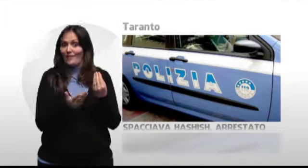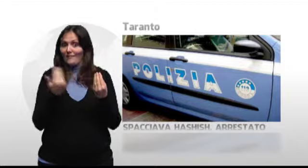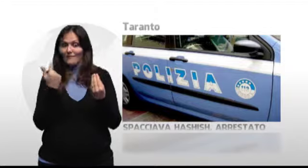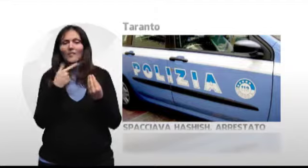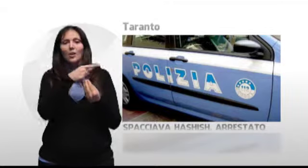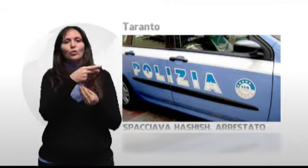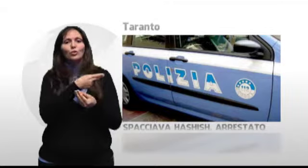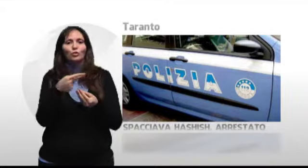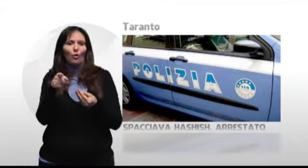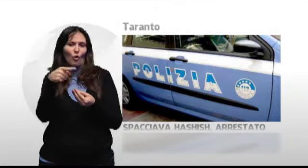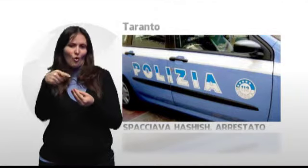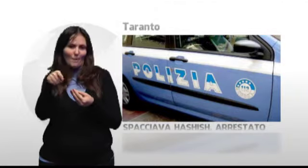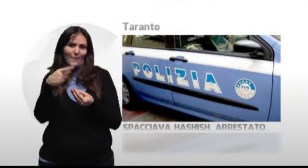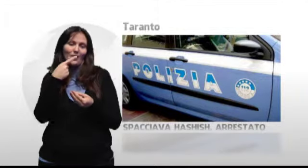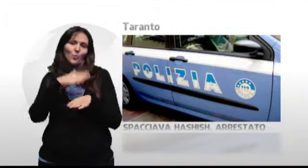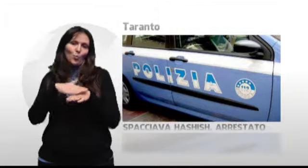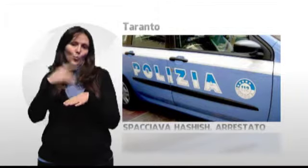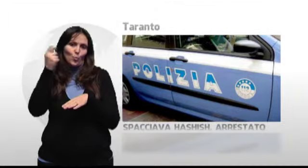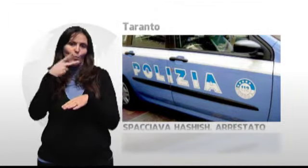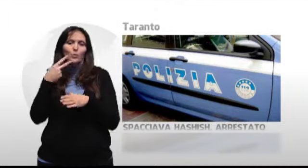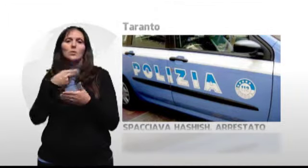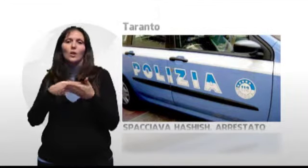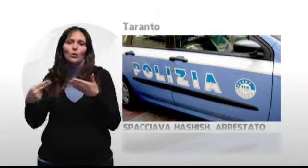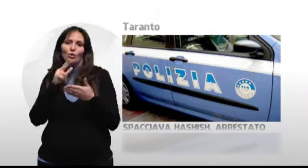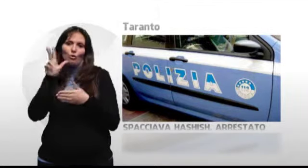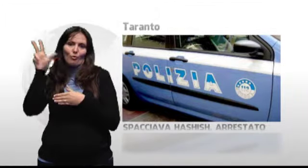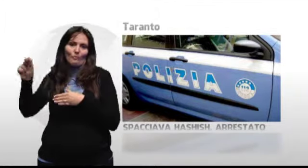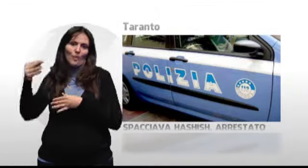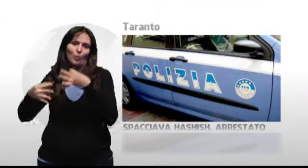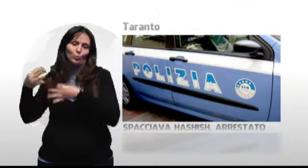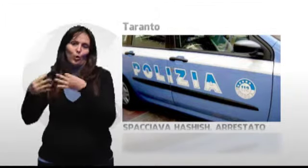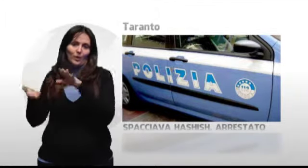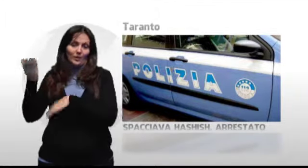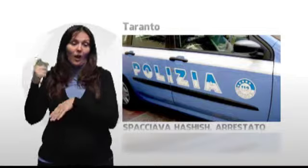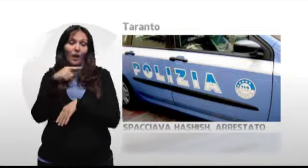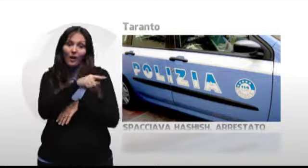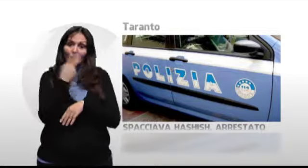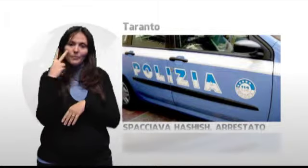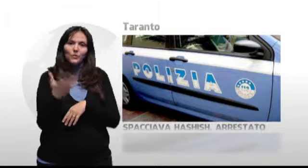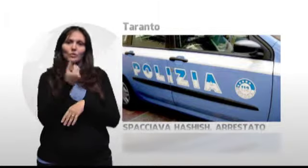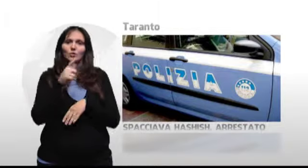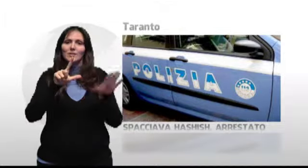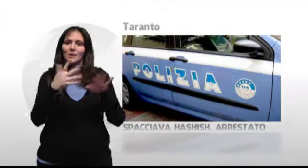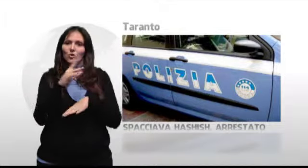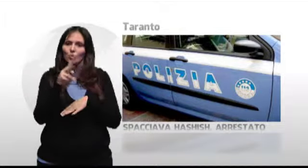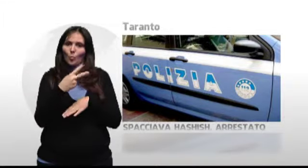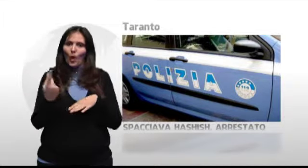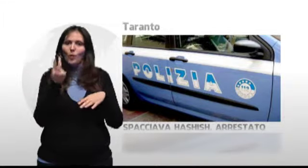'ufficio territoriale del governo quale assuntore. Nelle tasche di Santoro c'erano 75 euro in banconote di diverso